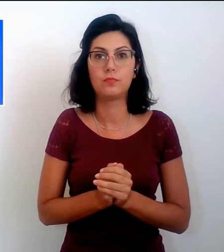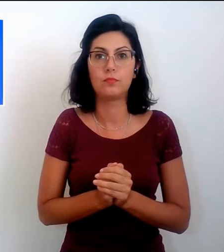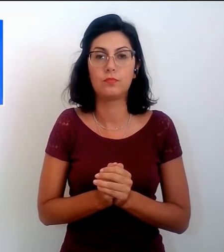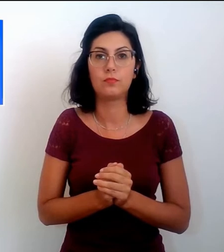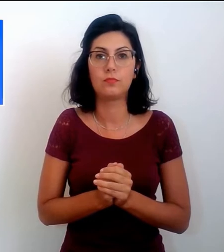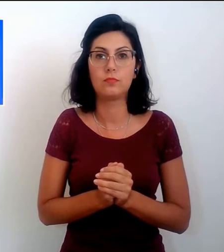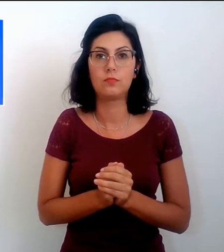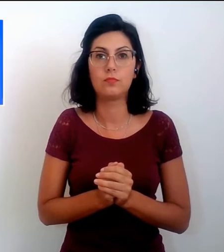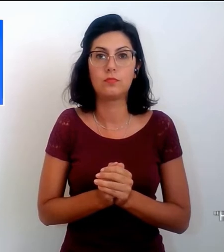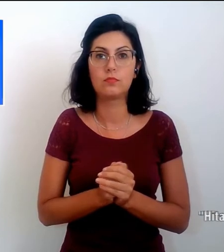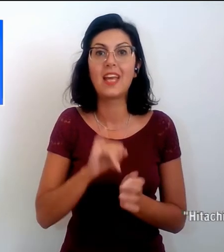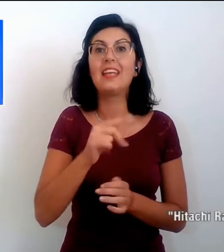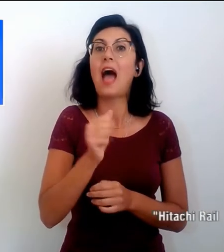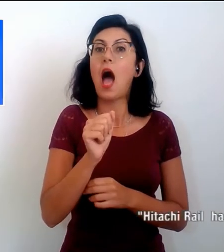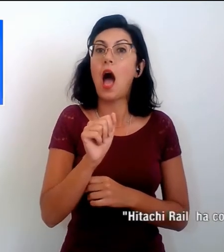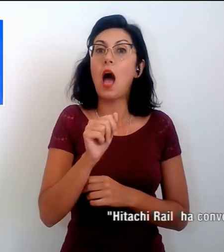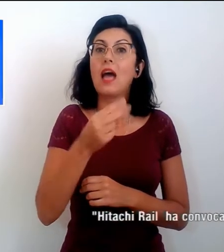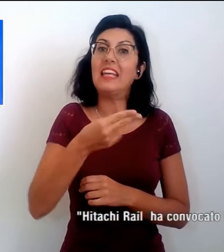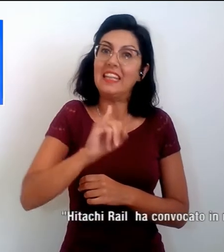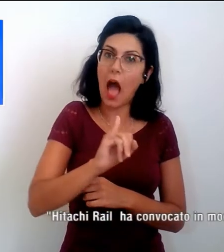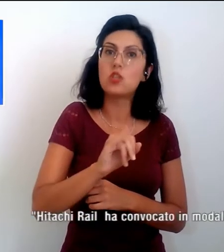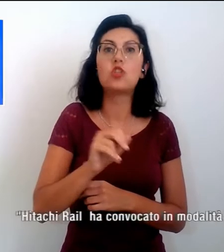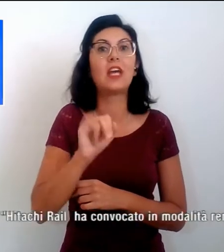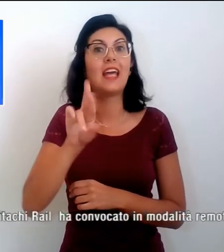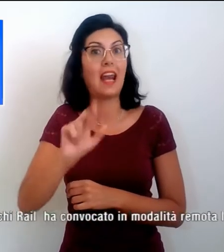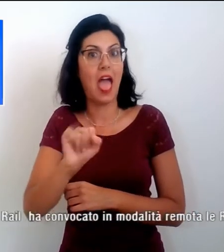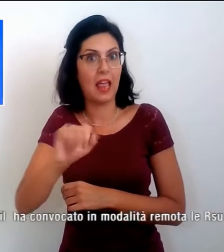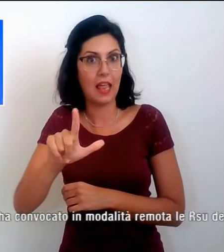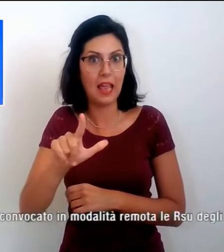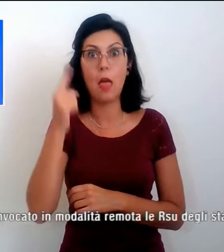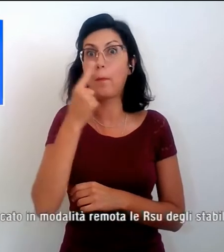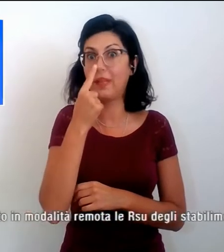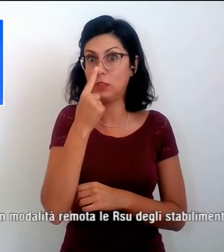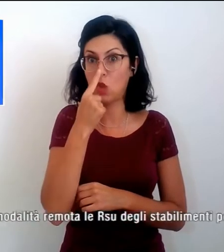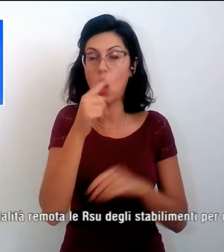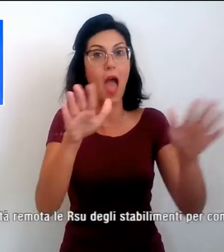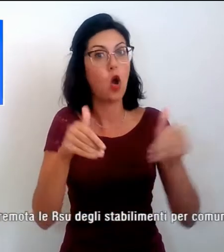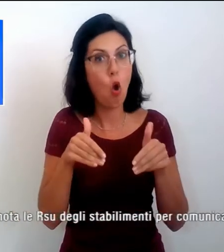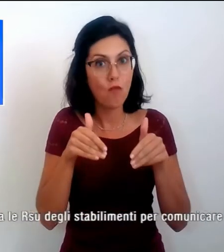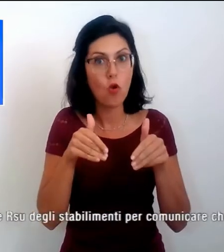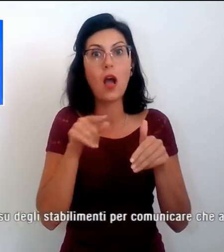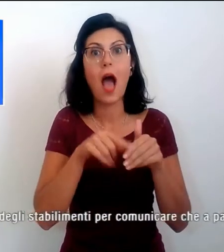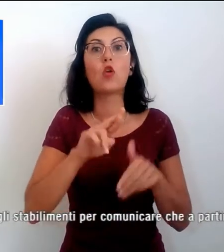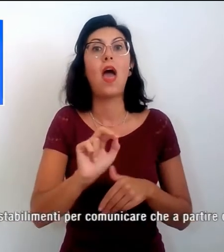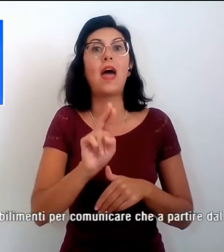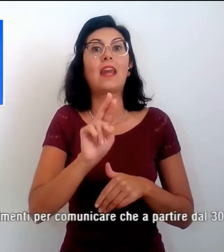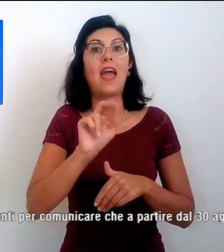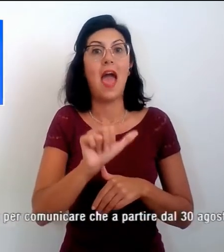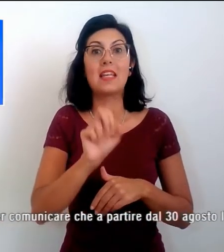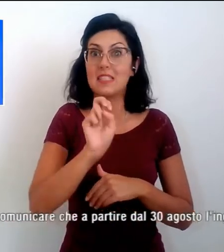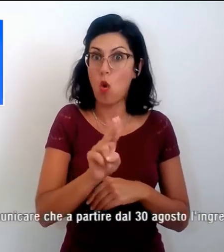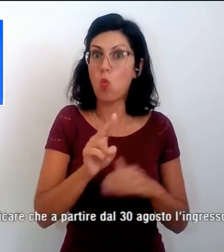Itaci Rail, siamo a Pistoia, ha convocato in modalità remota l'RSU degli stabilimenti per